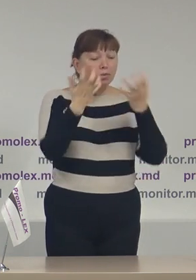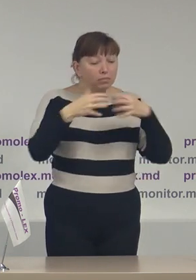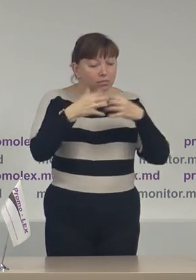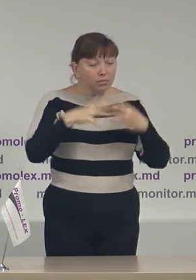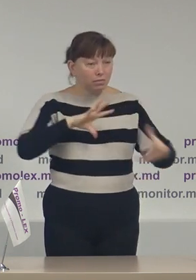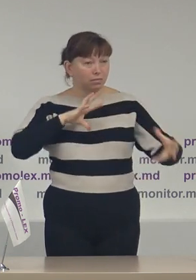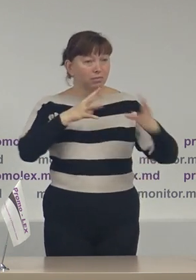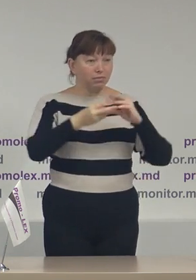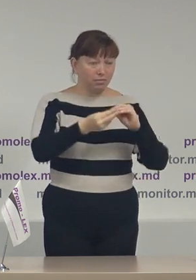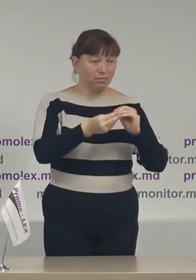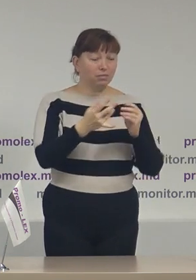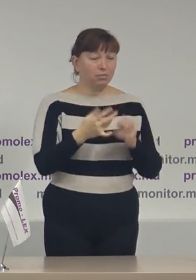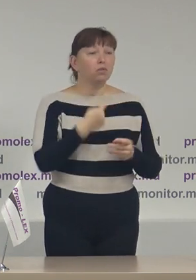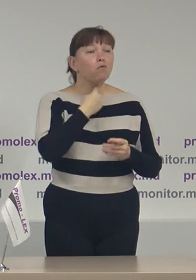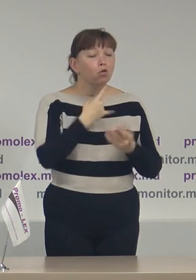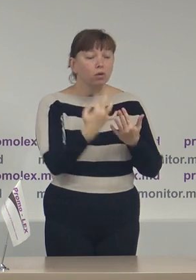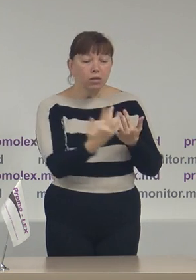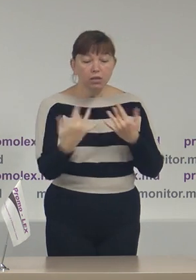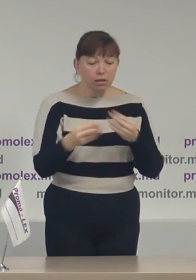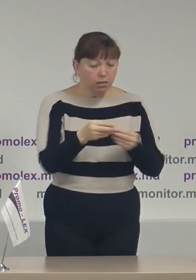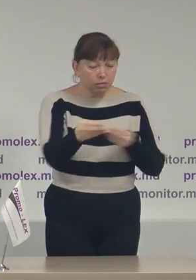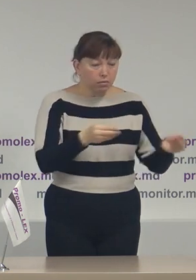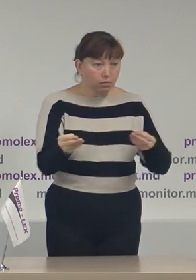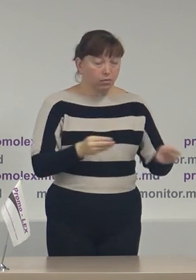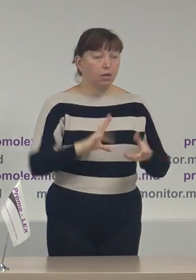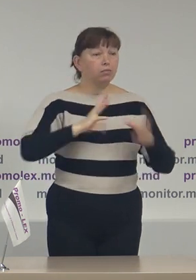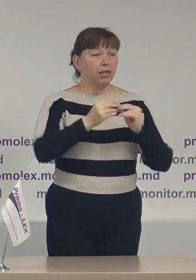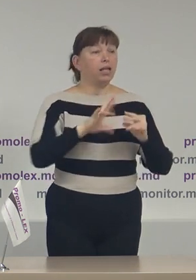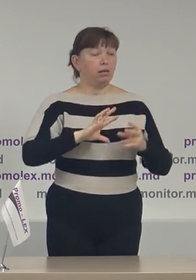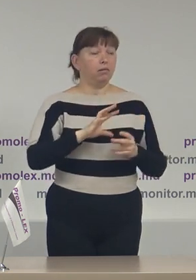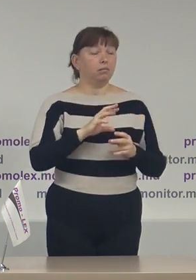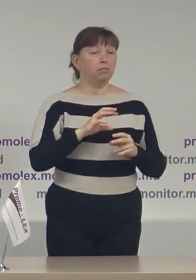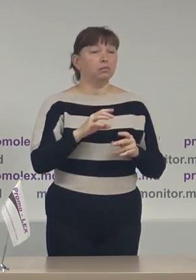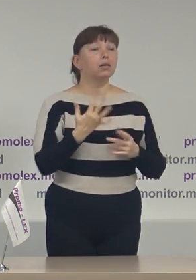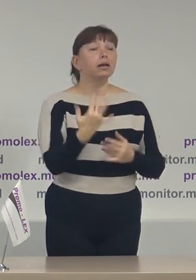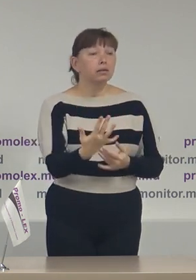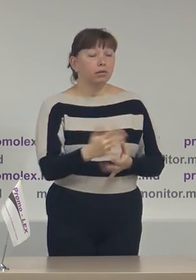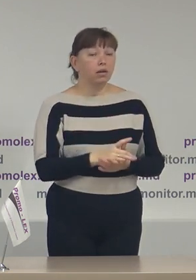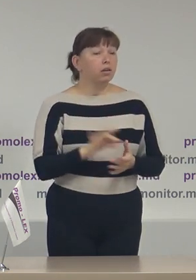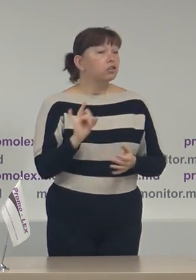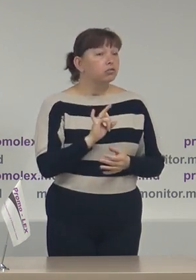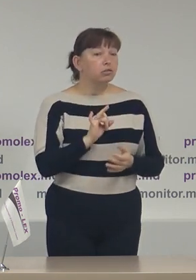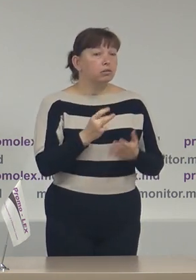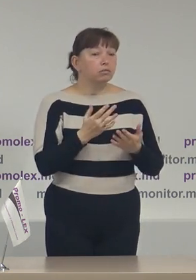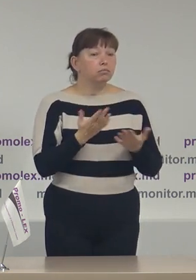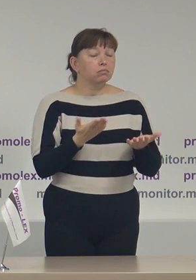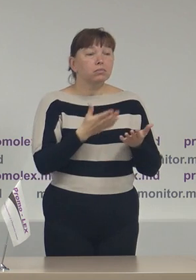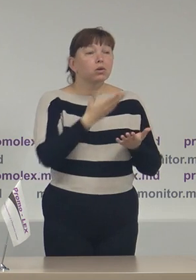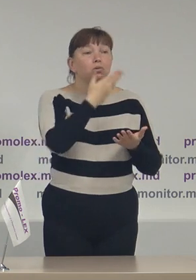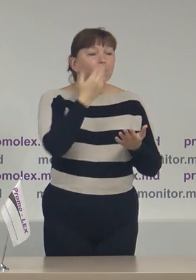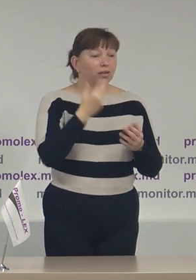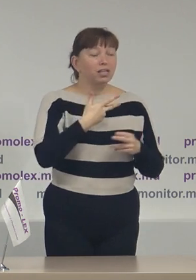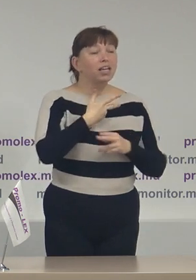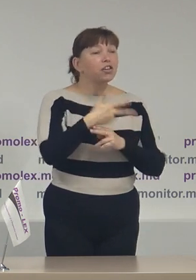totalizare numărarea voturilor, totalizarea rezultatelor. Și nu este efectuat